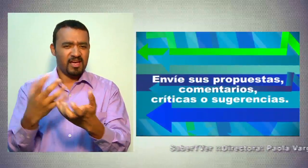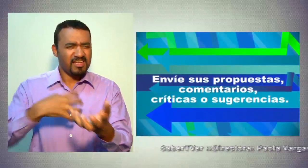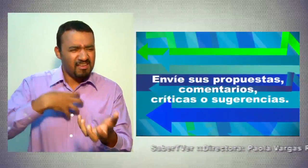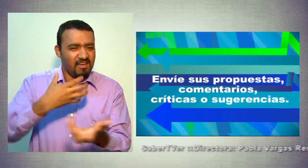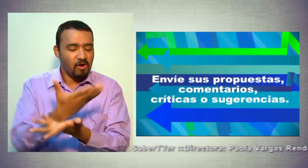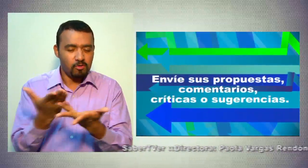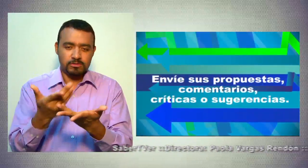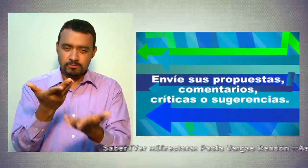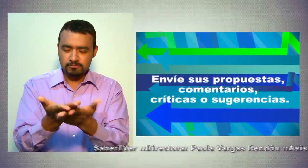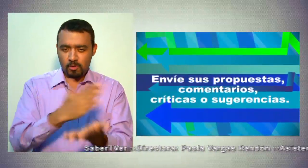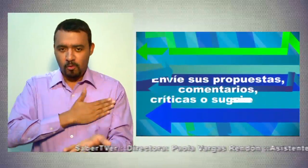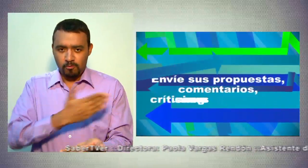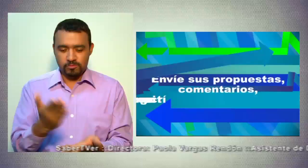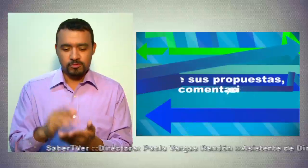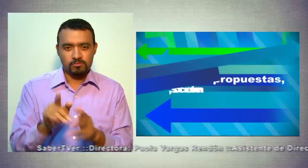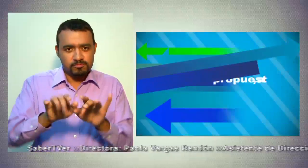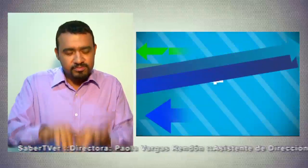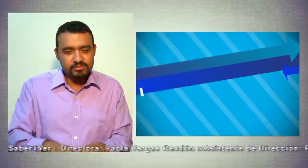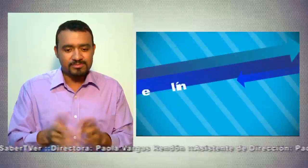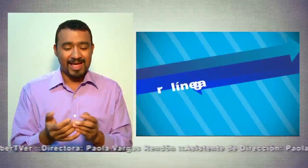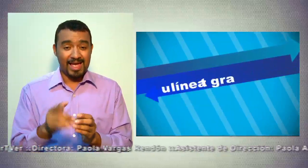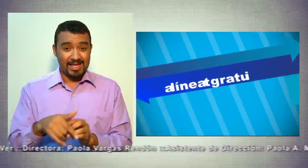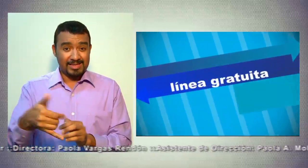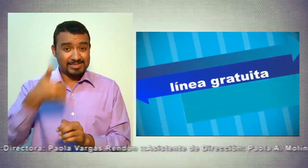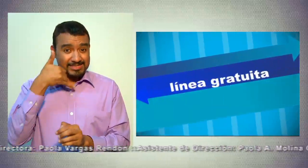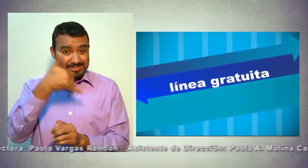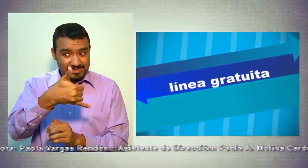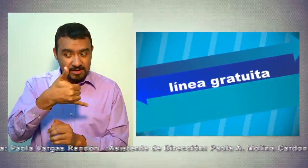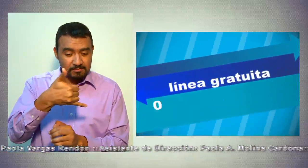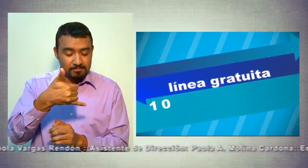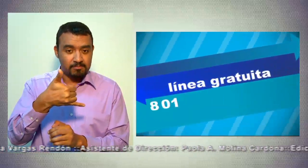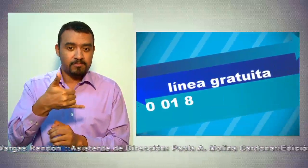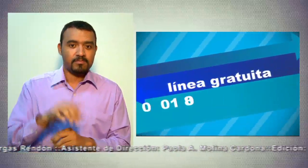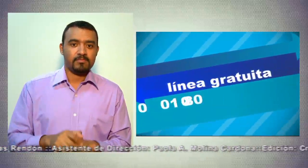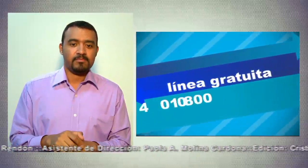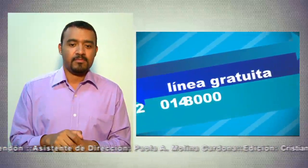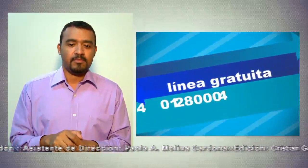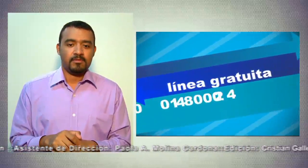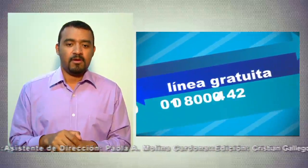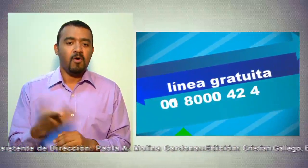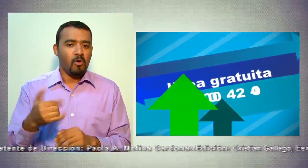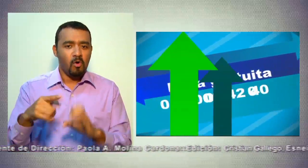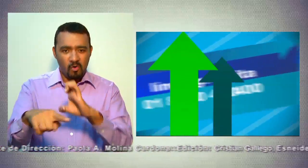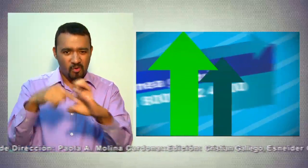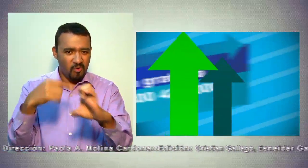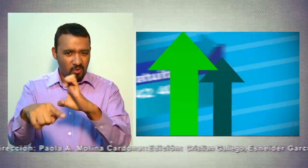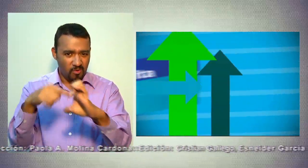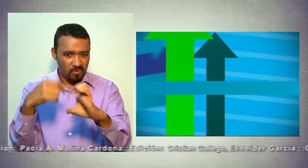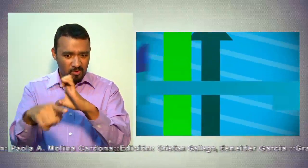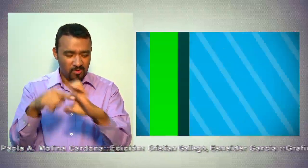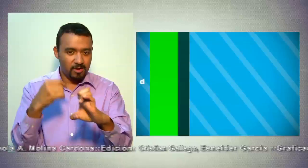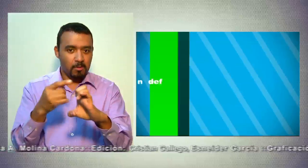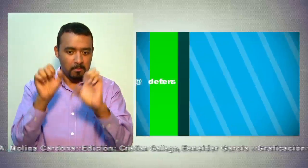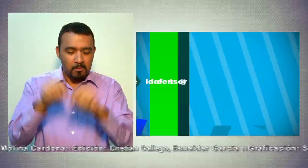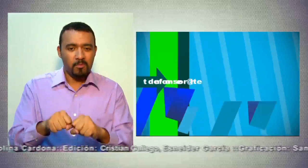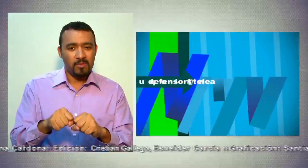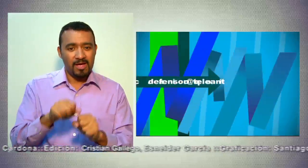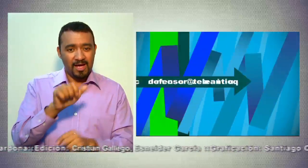o sugerencias a través de la línea gratuita 018000 424000 al correo electrónico defensor arroba